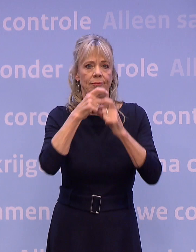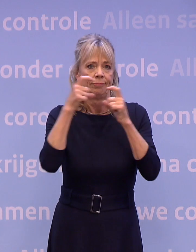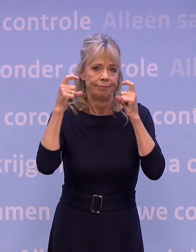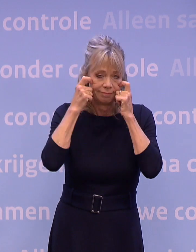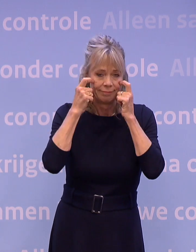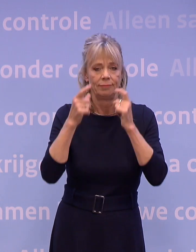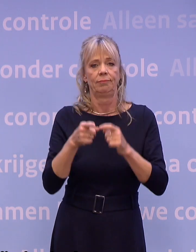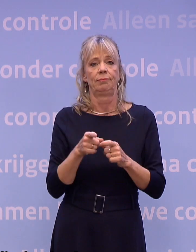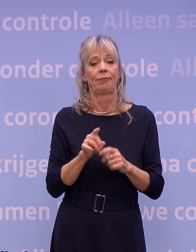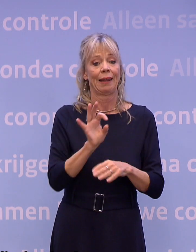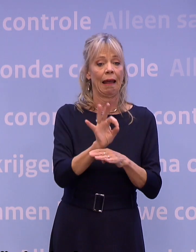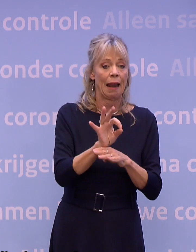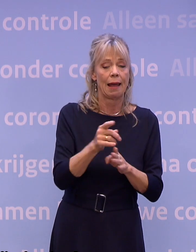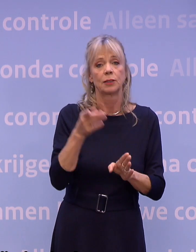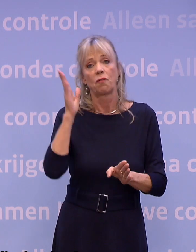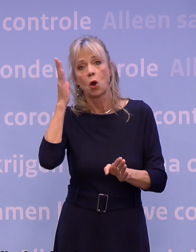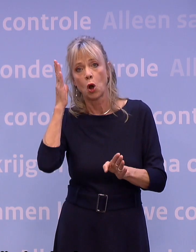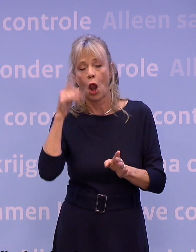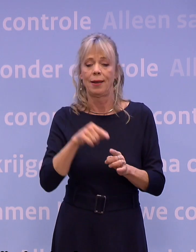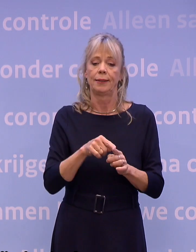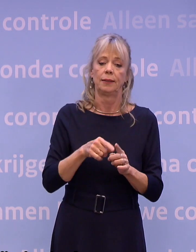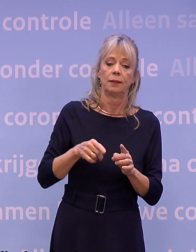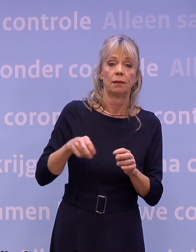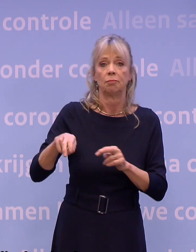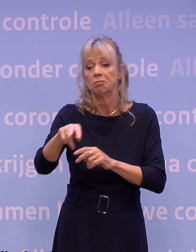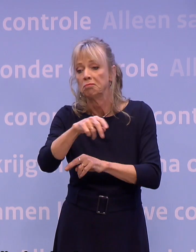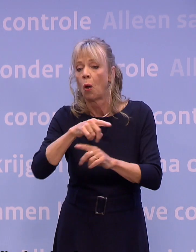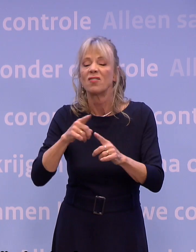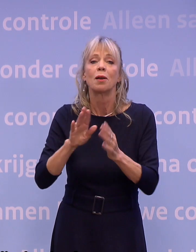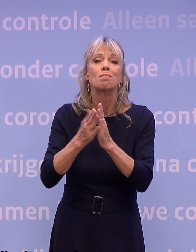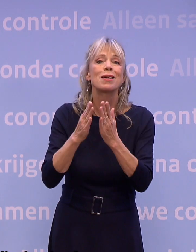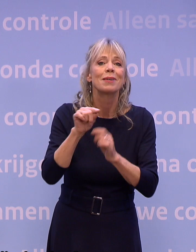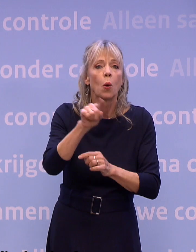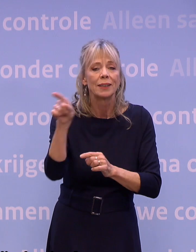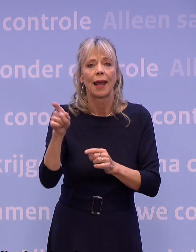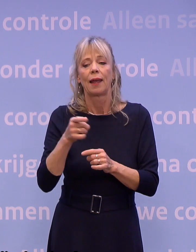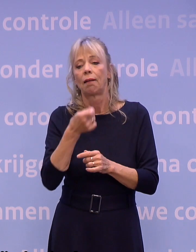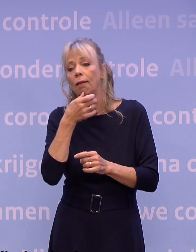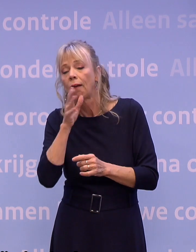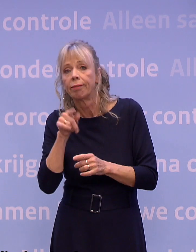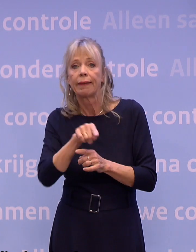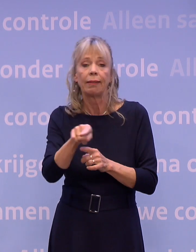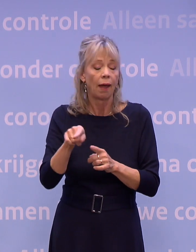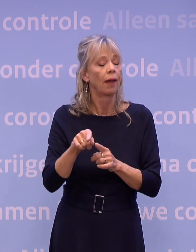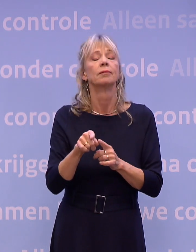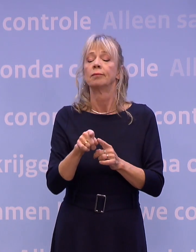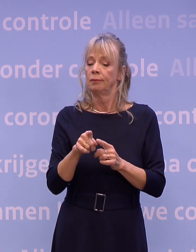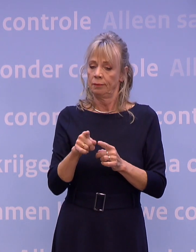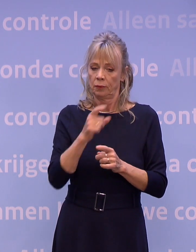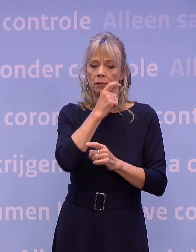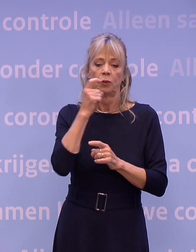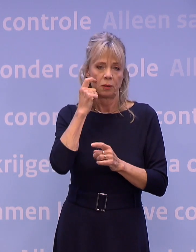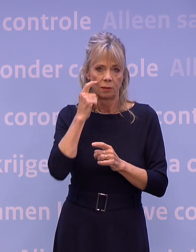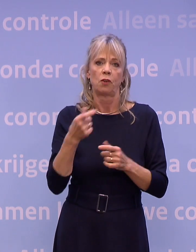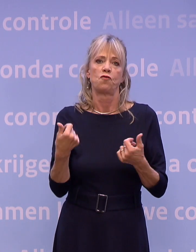colleges door en als je rondloopt in de bibliotheek of de kantine zijn mondkapjes straks verplicht, ook in het